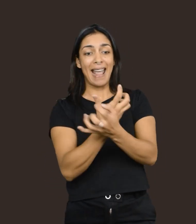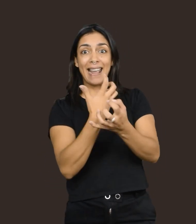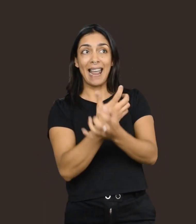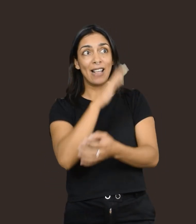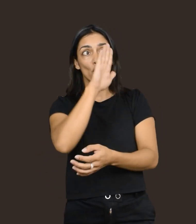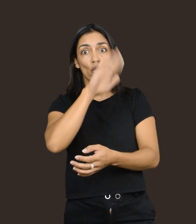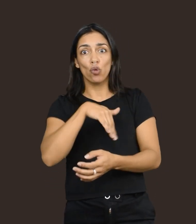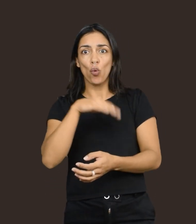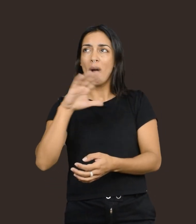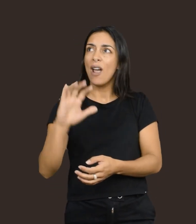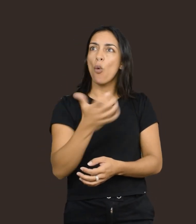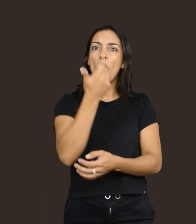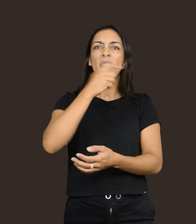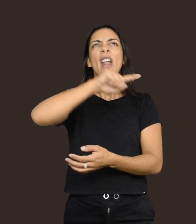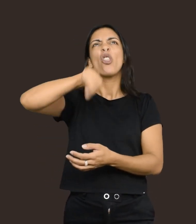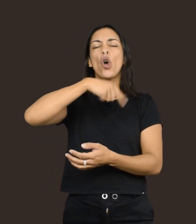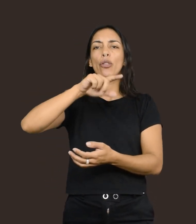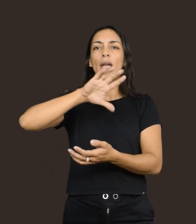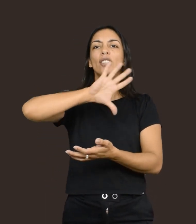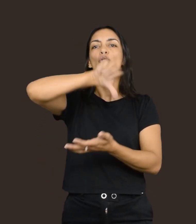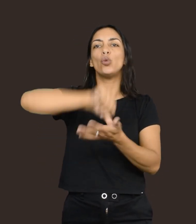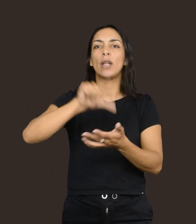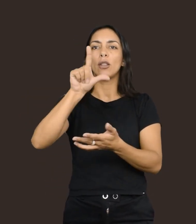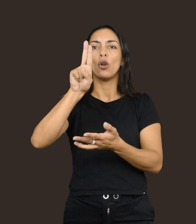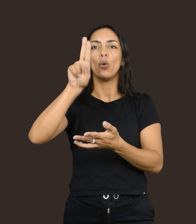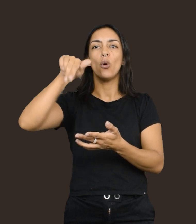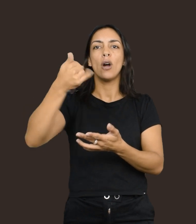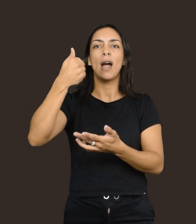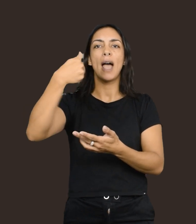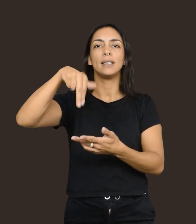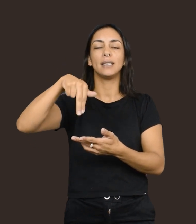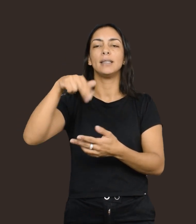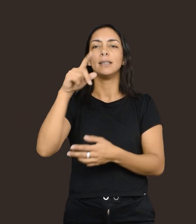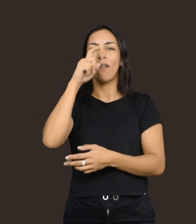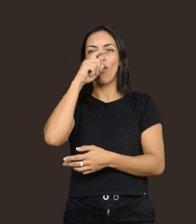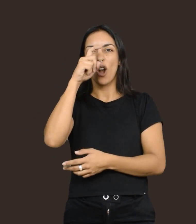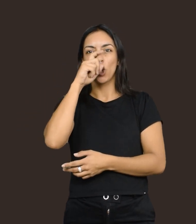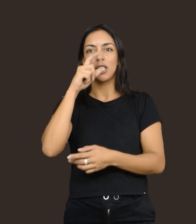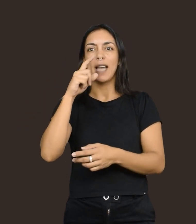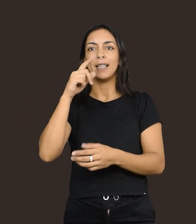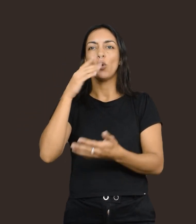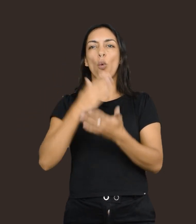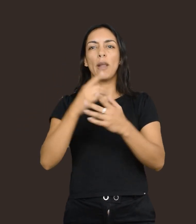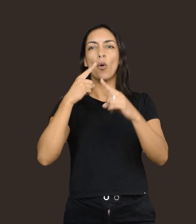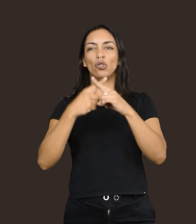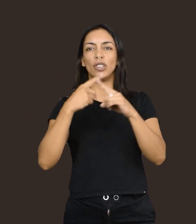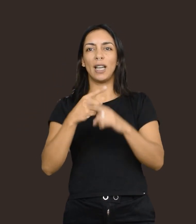primer esqueleto fósil de Megaterium se encontró en Luján, provincia de Buenos Aires, a fines del siglo XVIII y fue